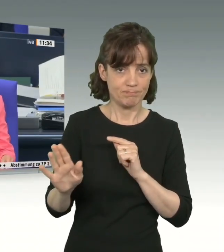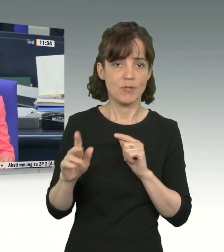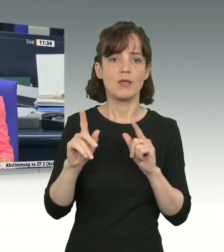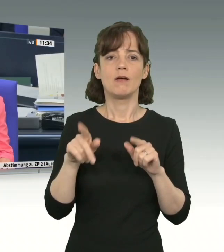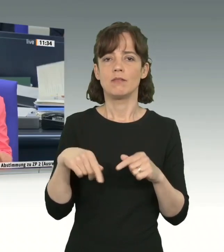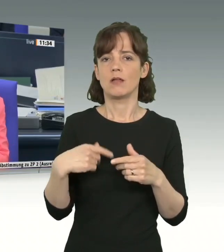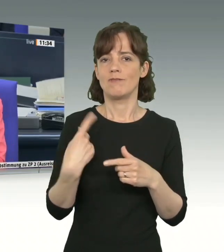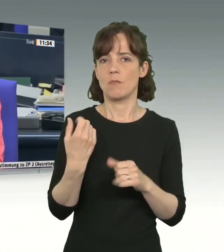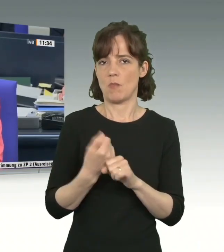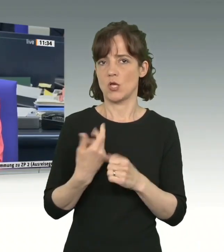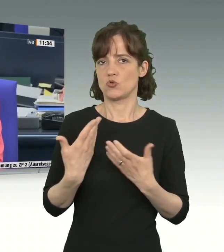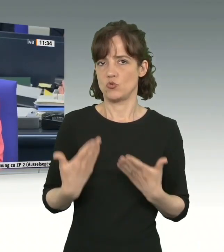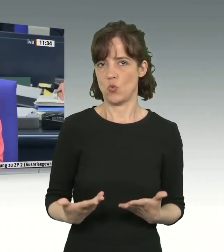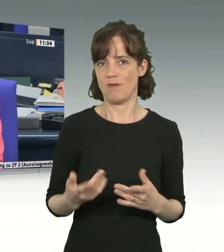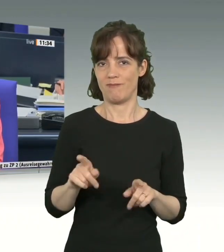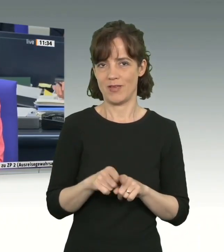verfahren wir so.